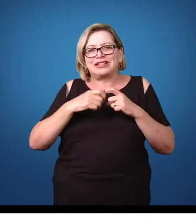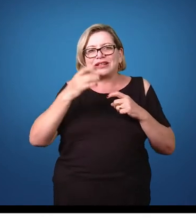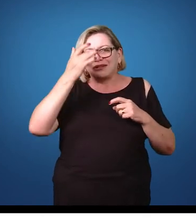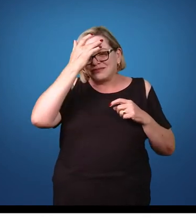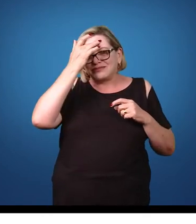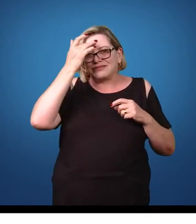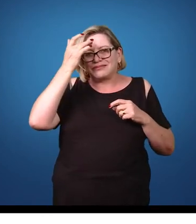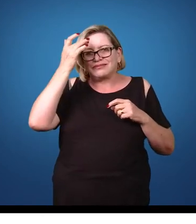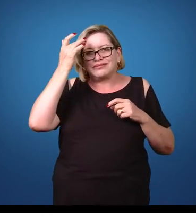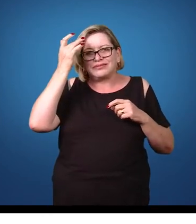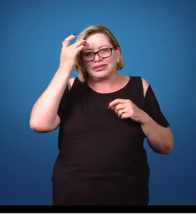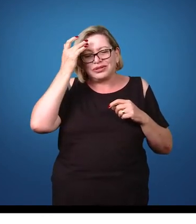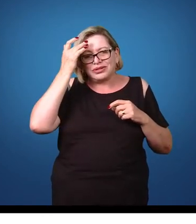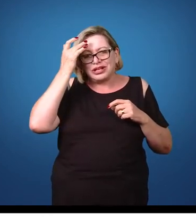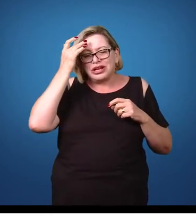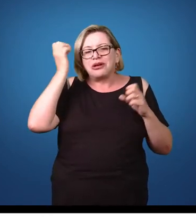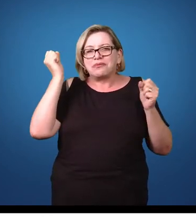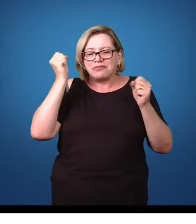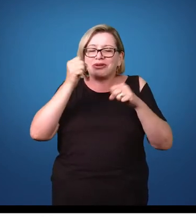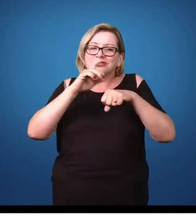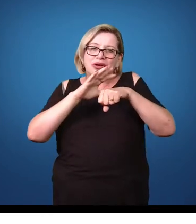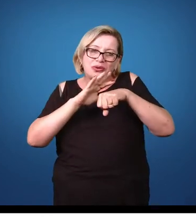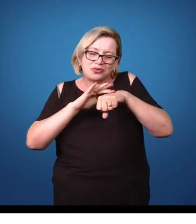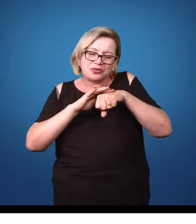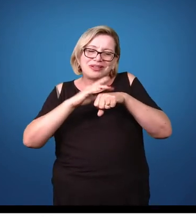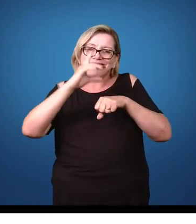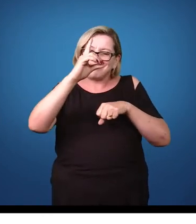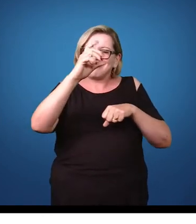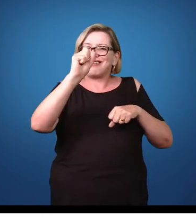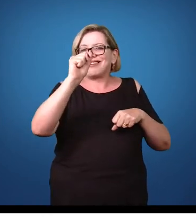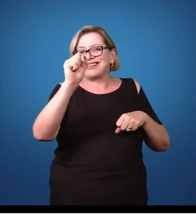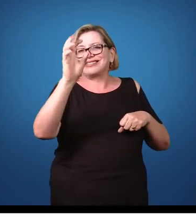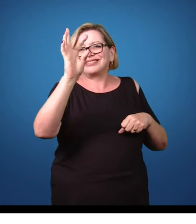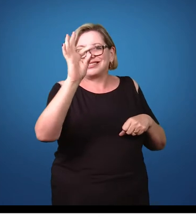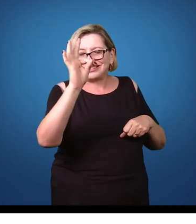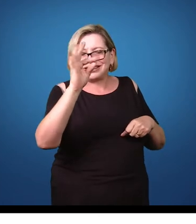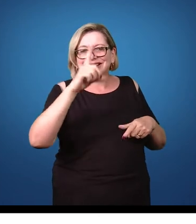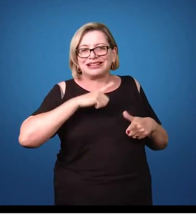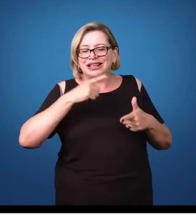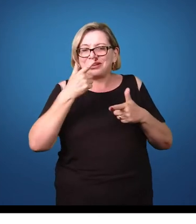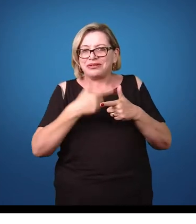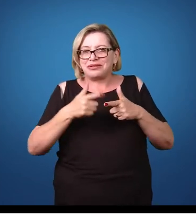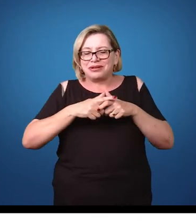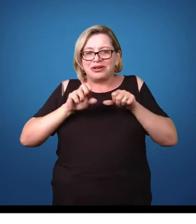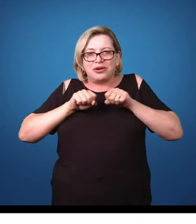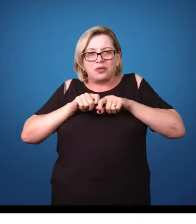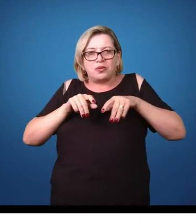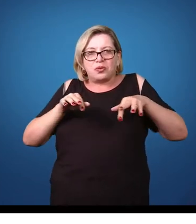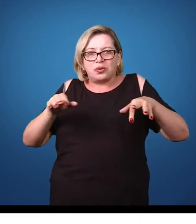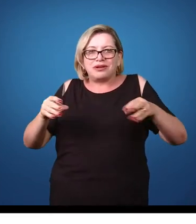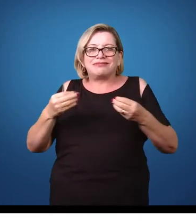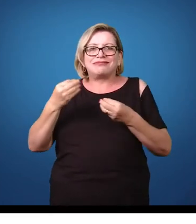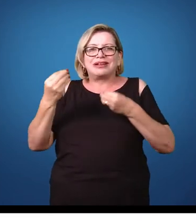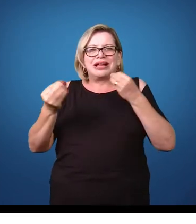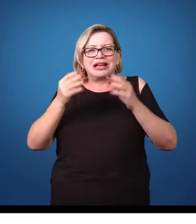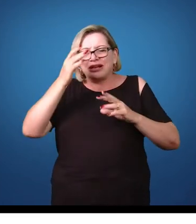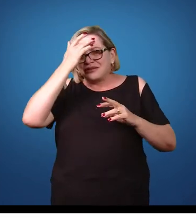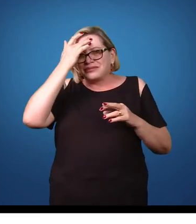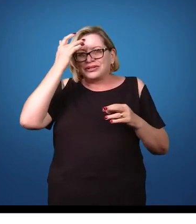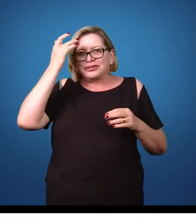então ele também pode ser caracterizado como ADST, e ele tem um grande problema na disseminação de pessoas que